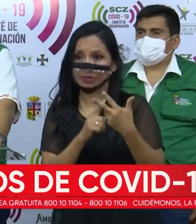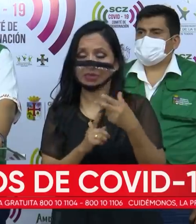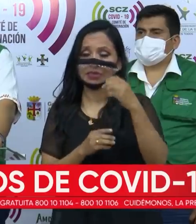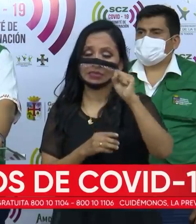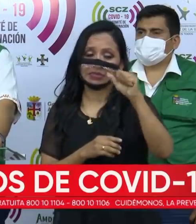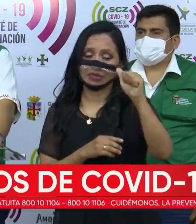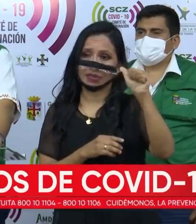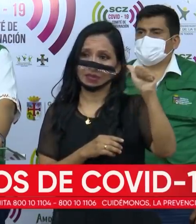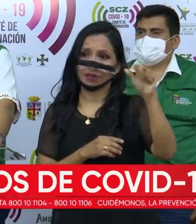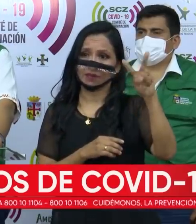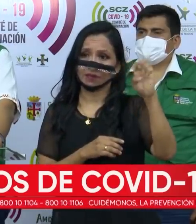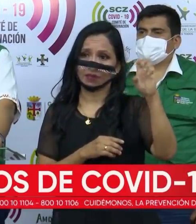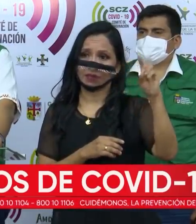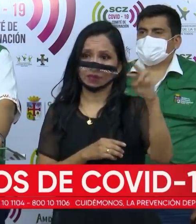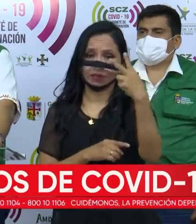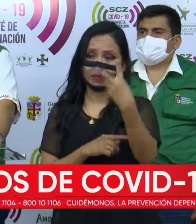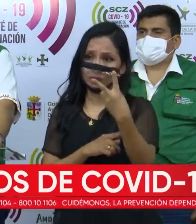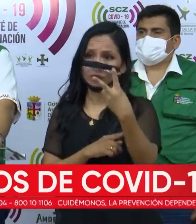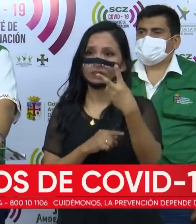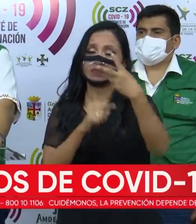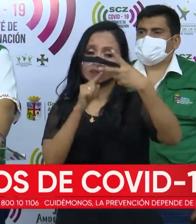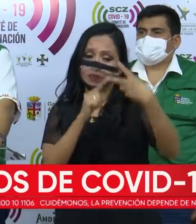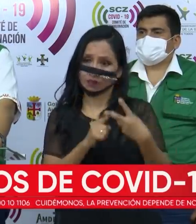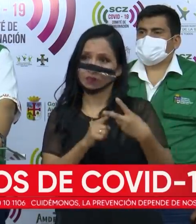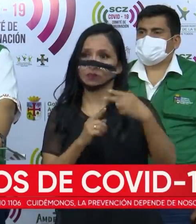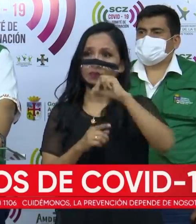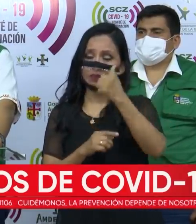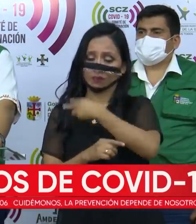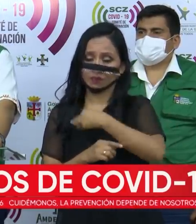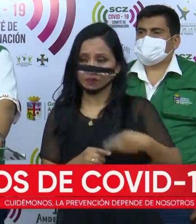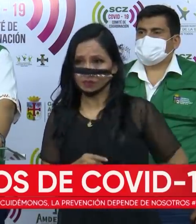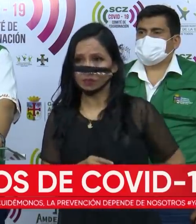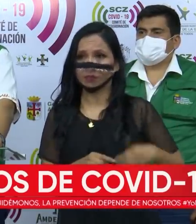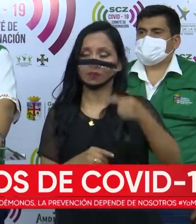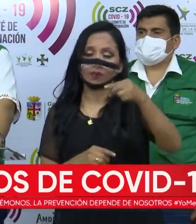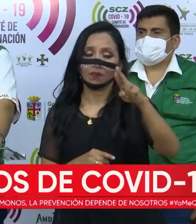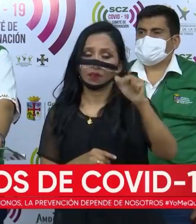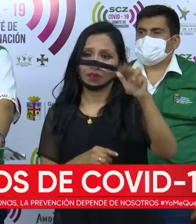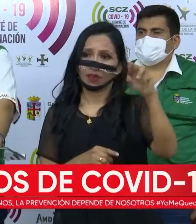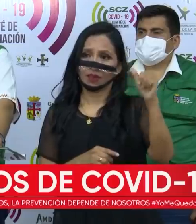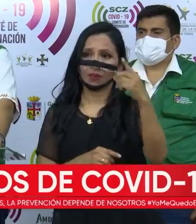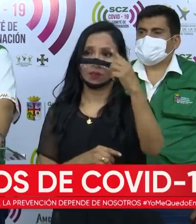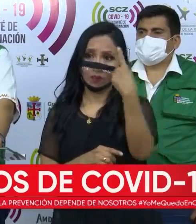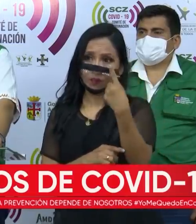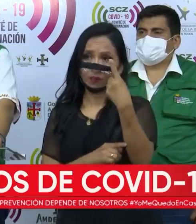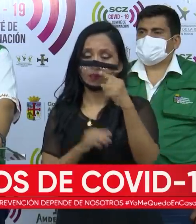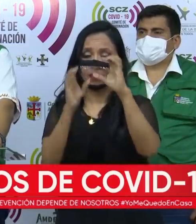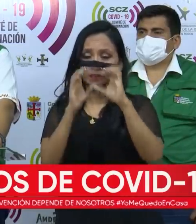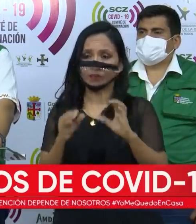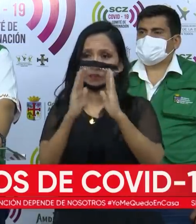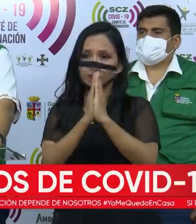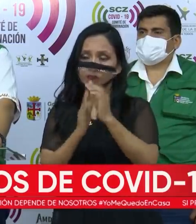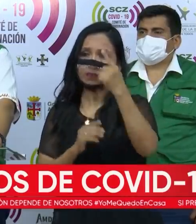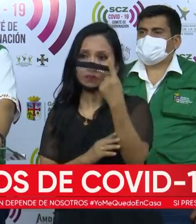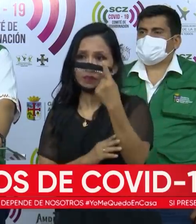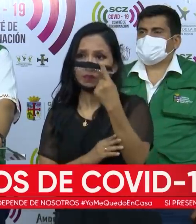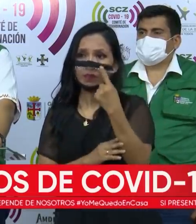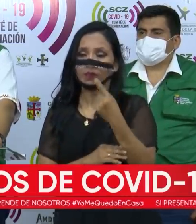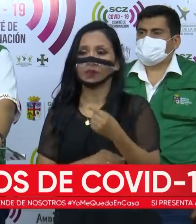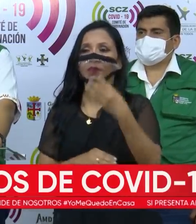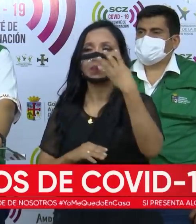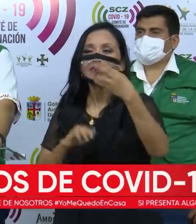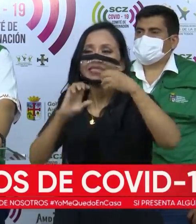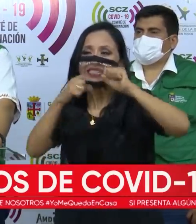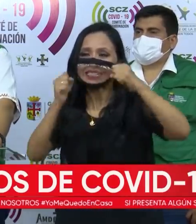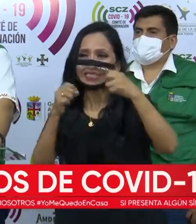Saavedra, 2 casos. San Juan, 2. Ascensión, 1. Cotoca, 1. Cuatro Cañadas,